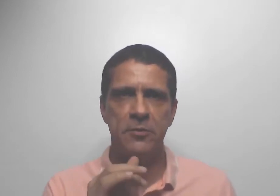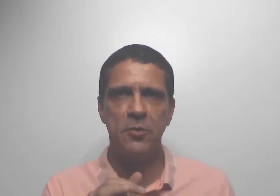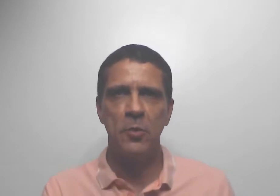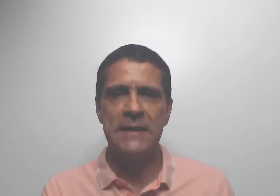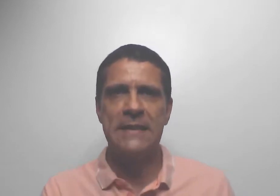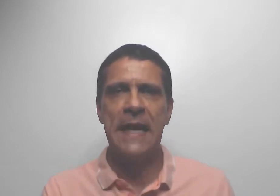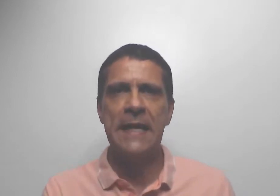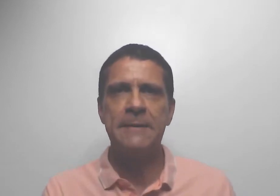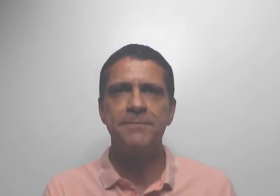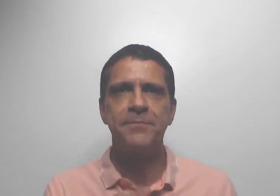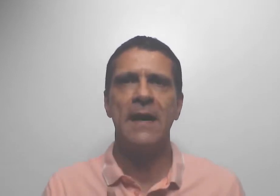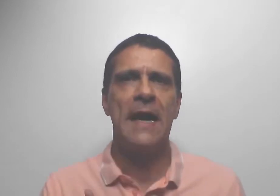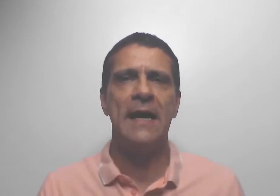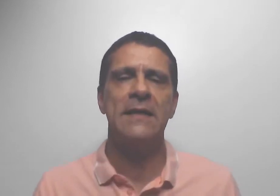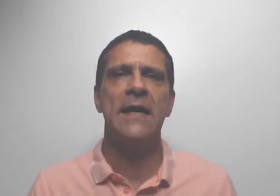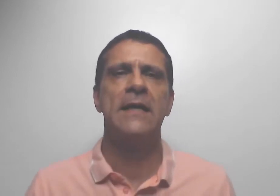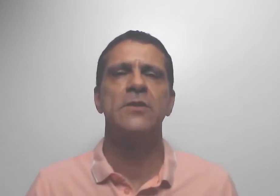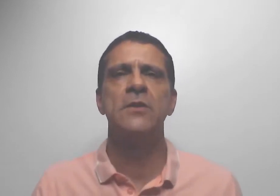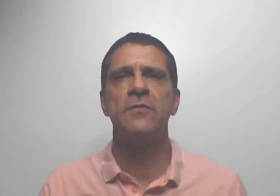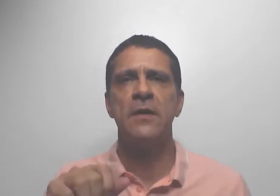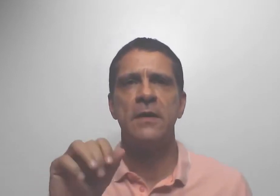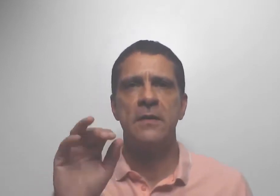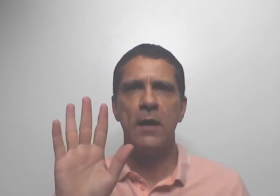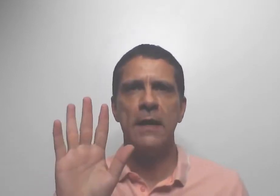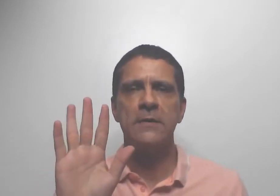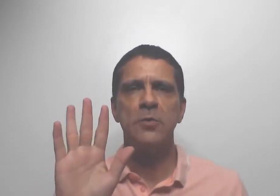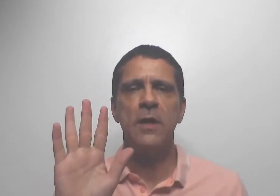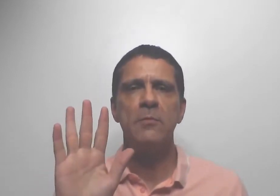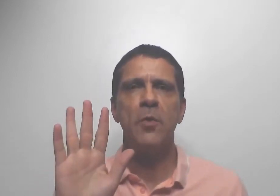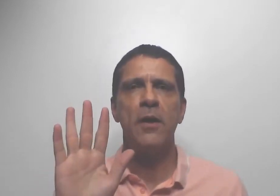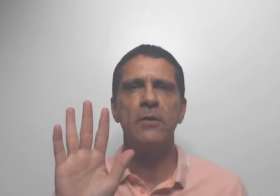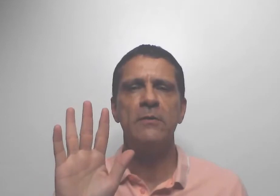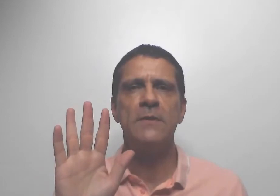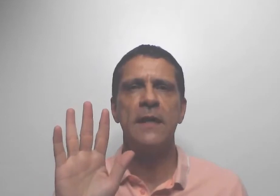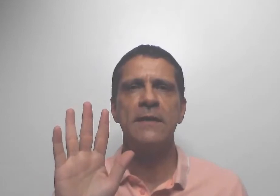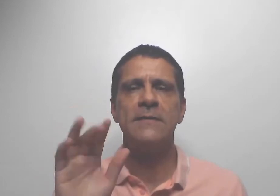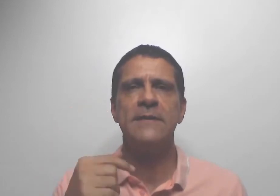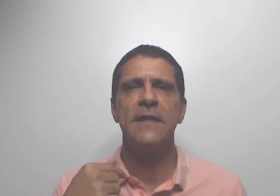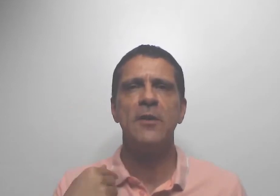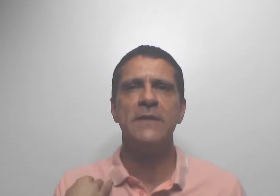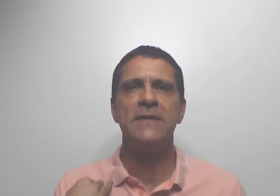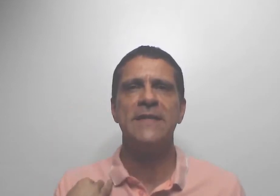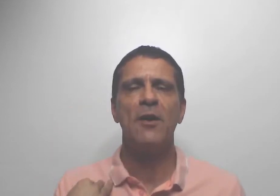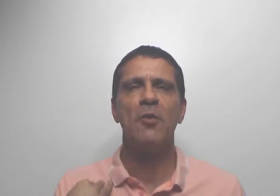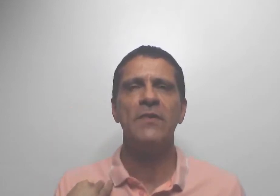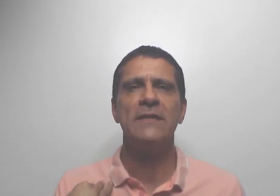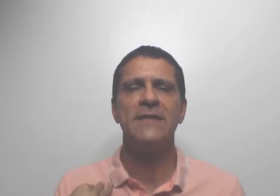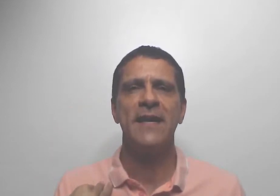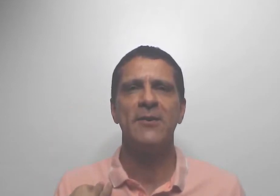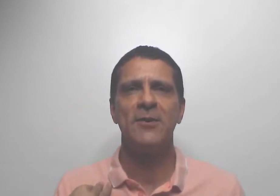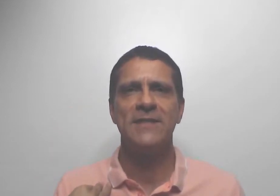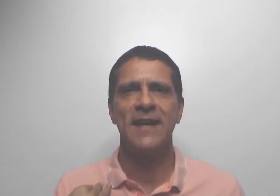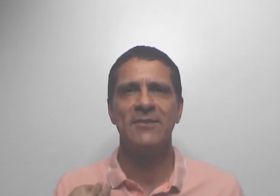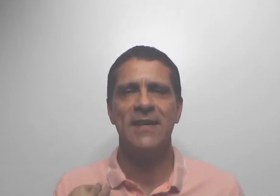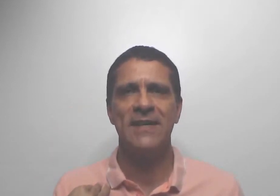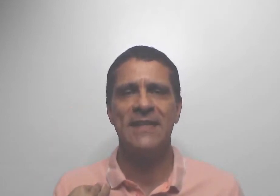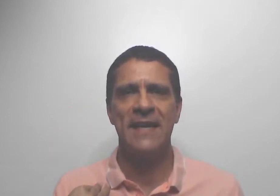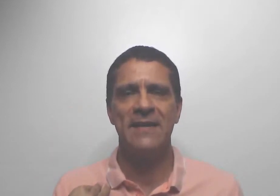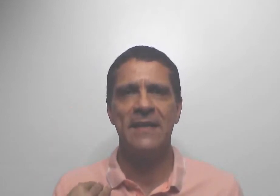pessoa tem uma carga negativa tocando o campo áurico dela, sem precisar conversar e encostar nela.